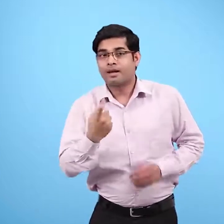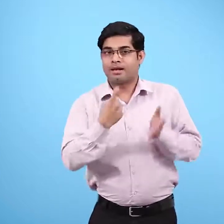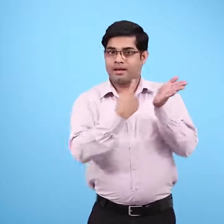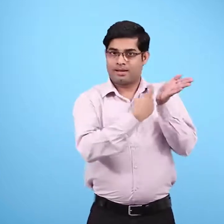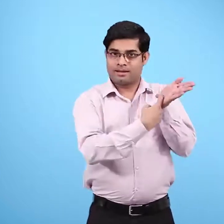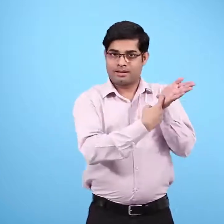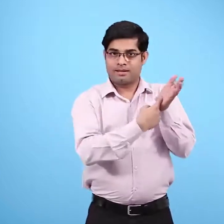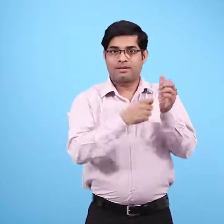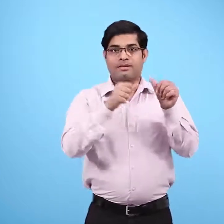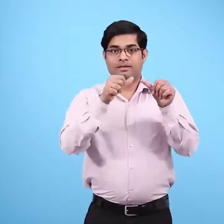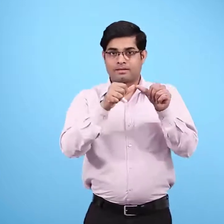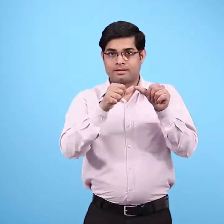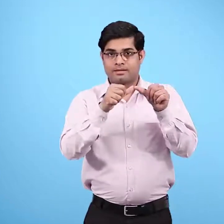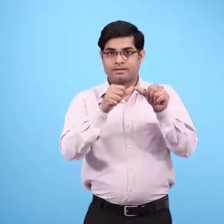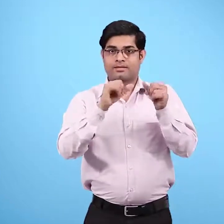रश्मी और कैलाश